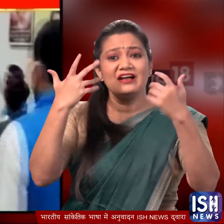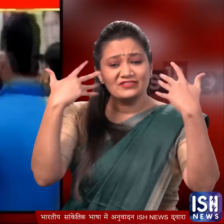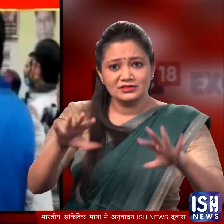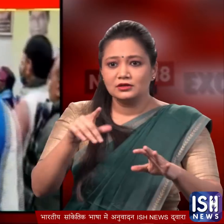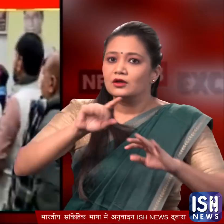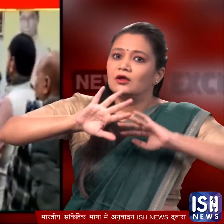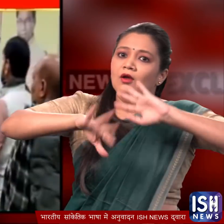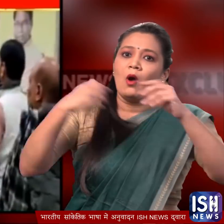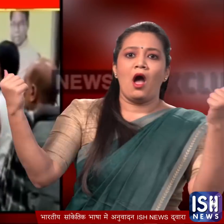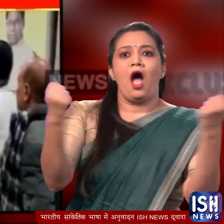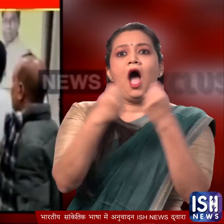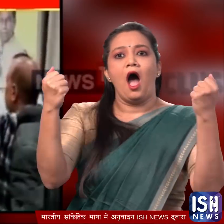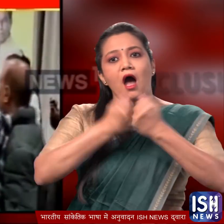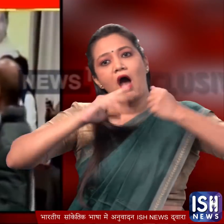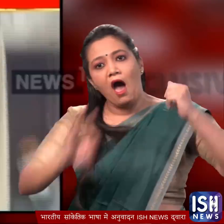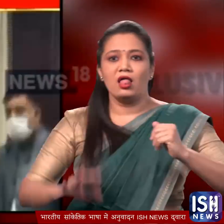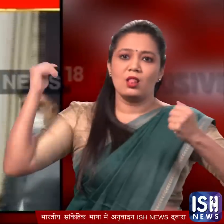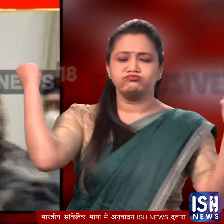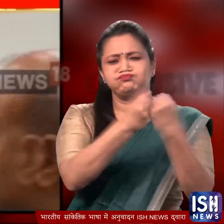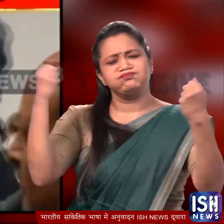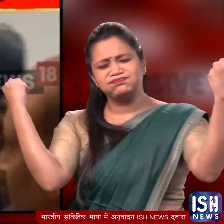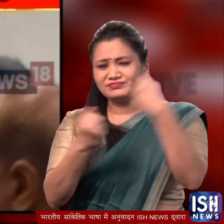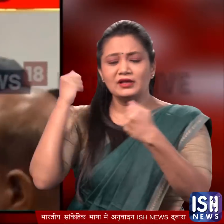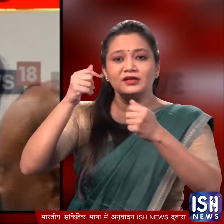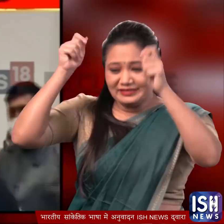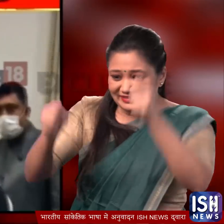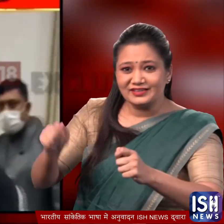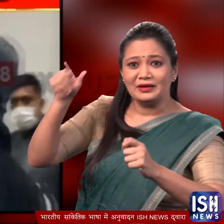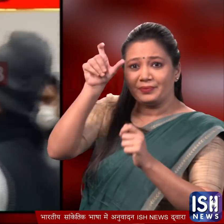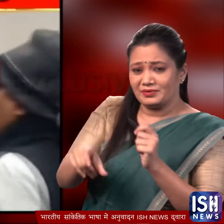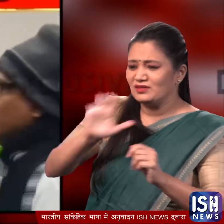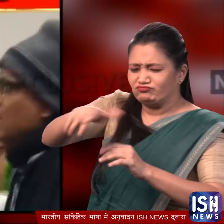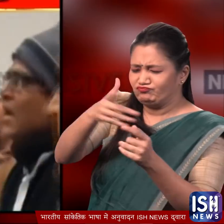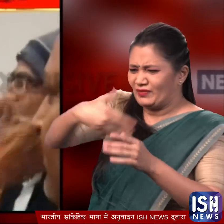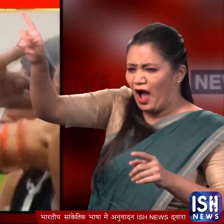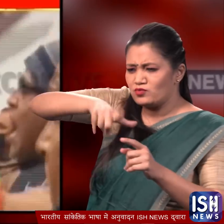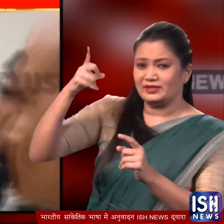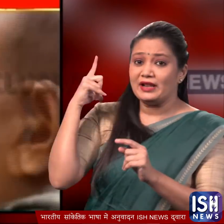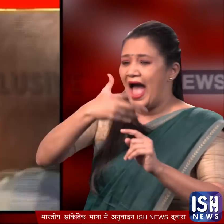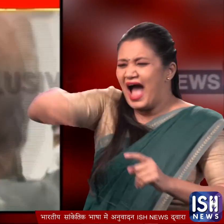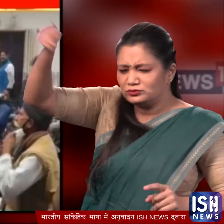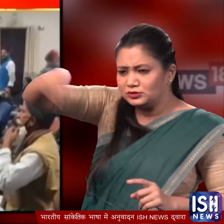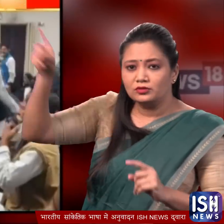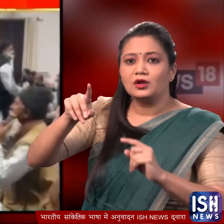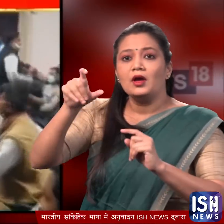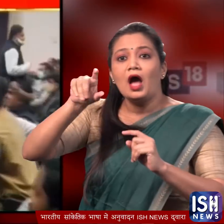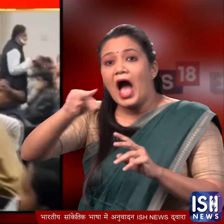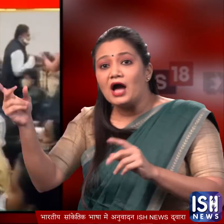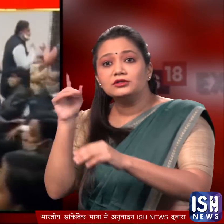फेके जाने के बाद तो नौबत मारपीट किया गई माहौल खराब होता देख कुछ लोग कुर्सी फेकने वाले नेता को बाहर निकालने लगे लेकिन उनके समर्थन में